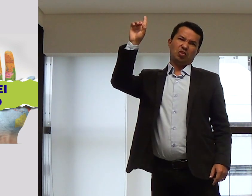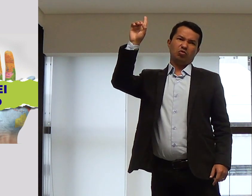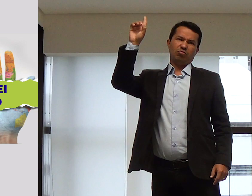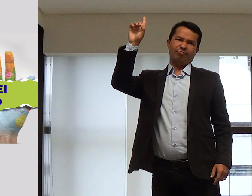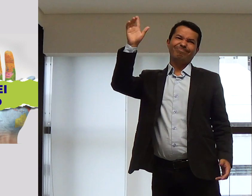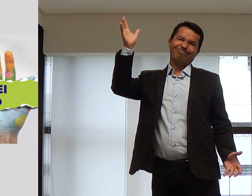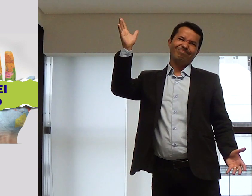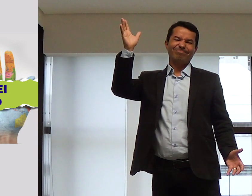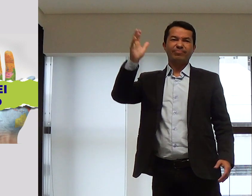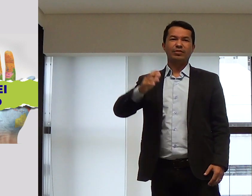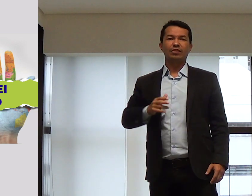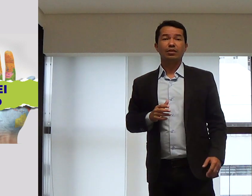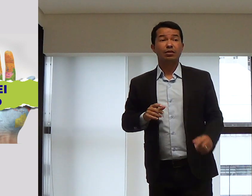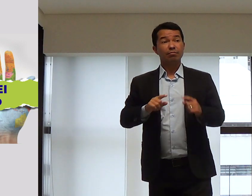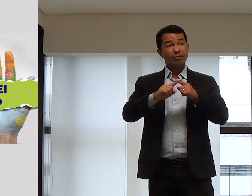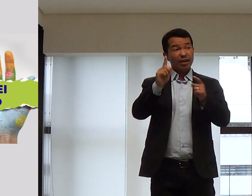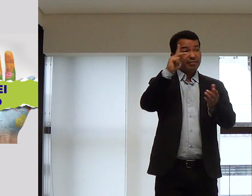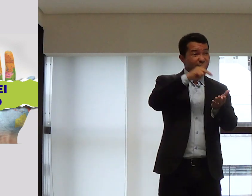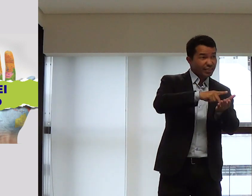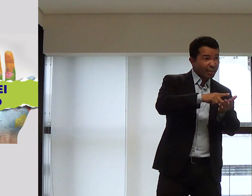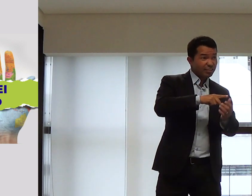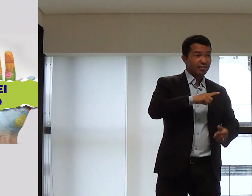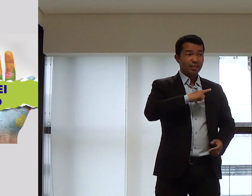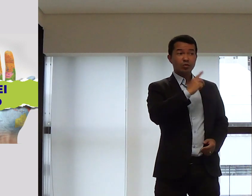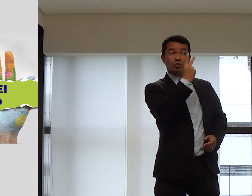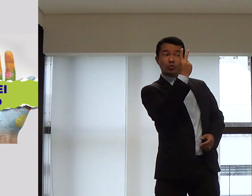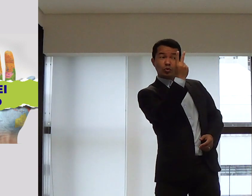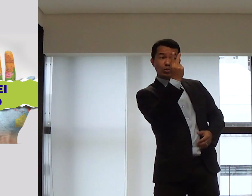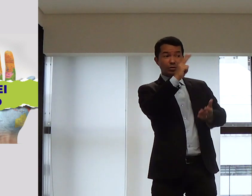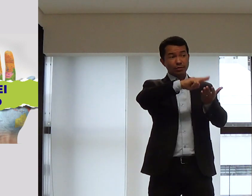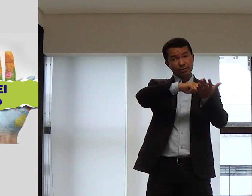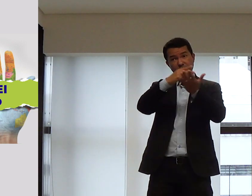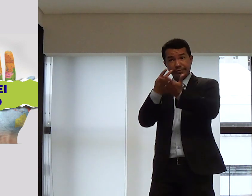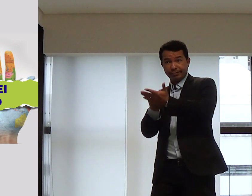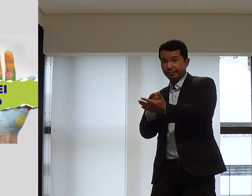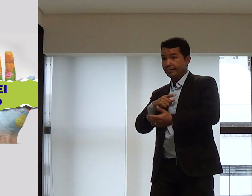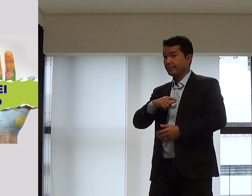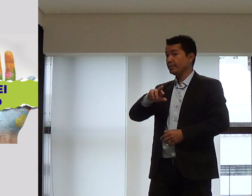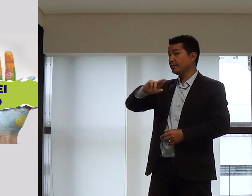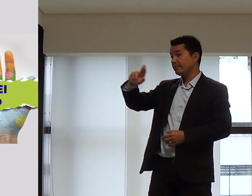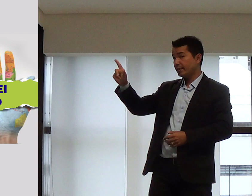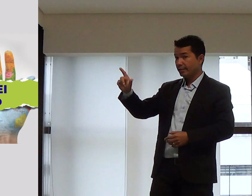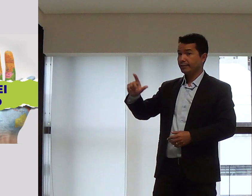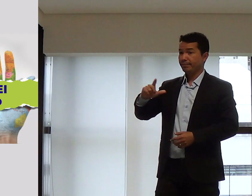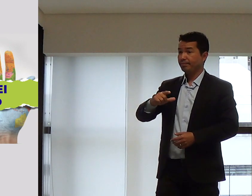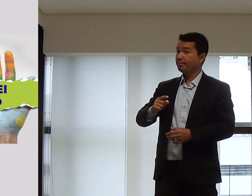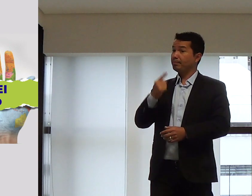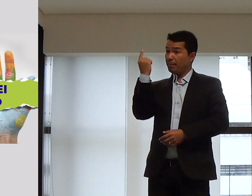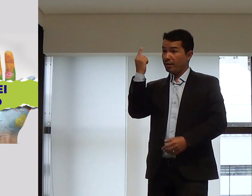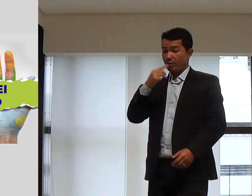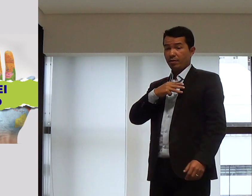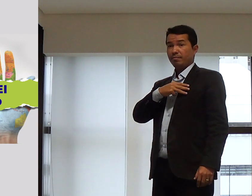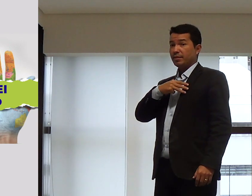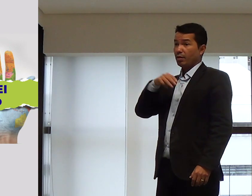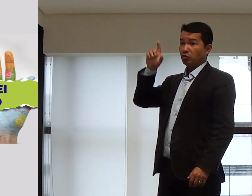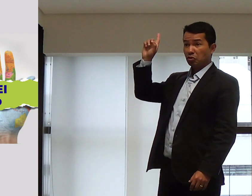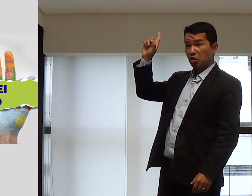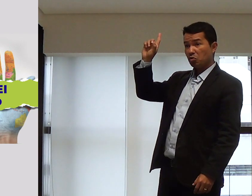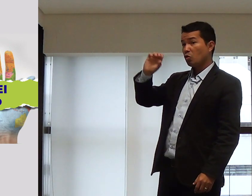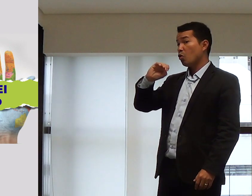A missão de Deus. E, na realidade, há duas traduções diferentes para ela. A primeira